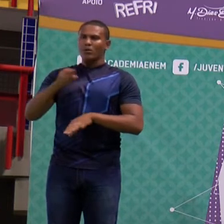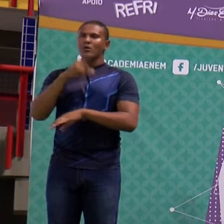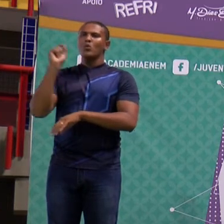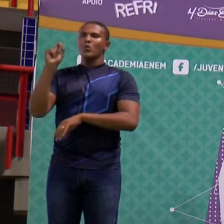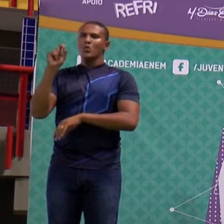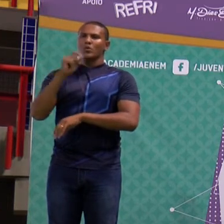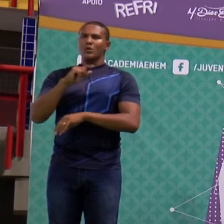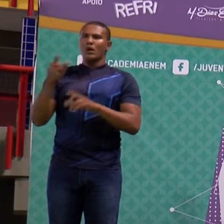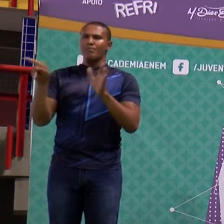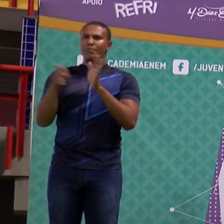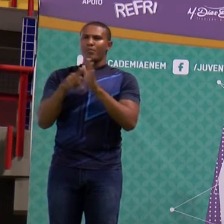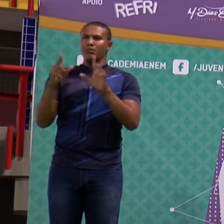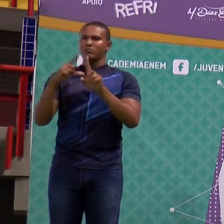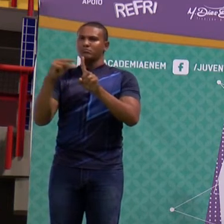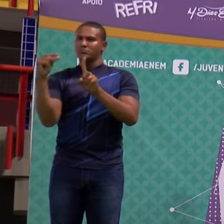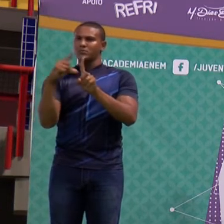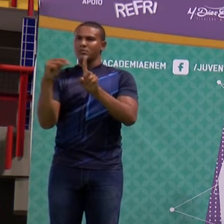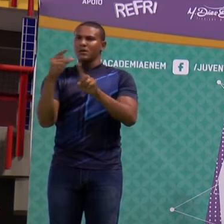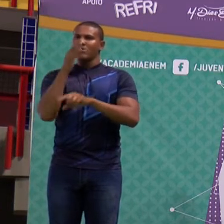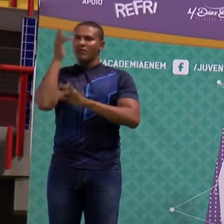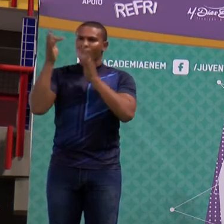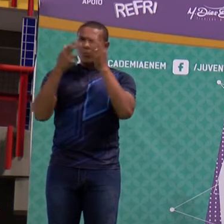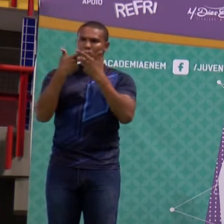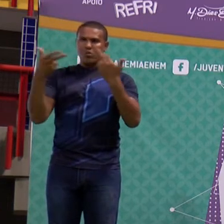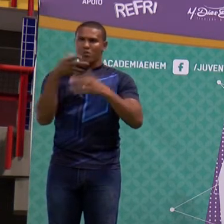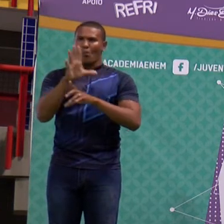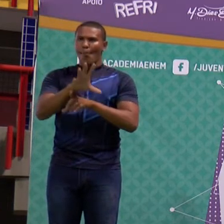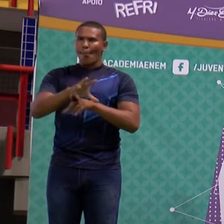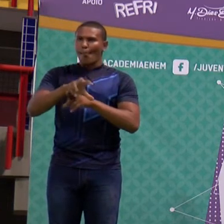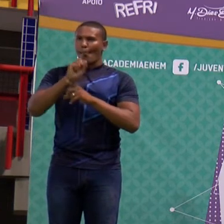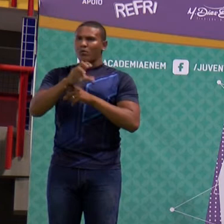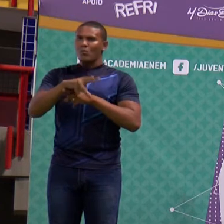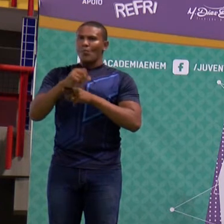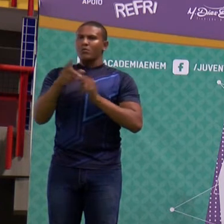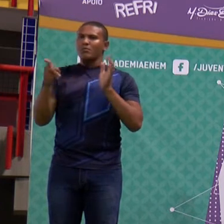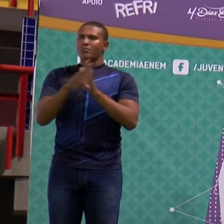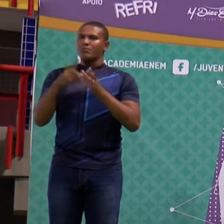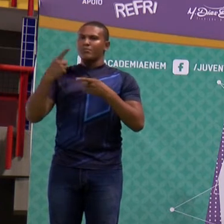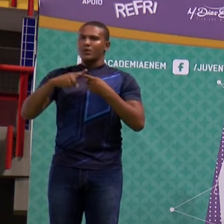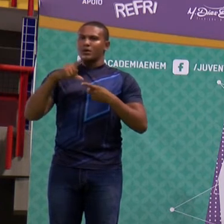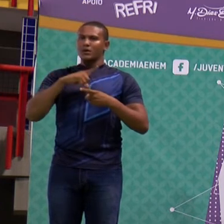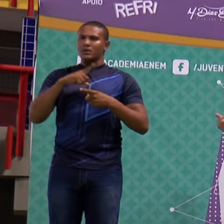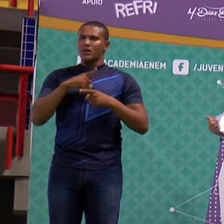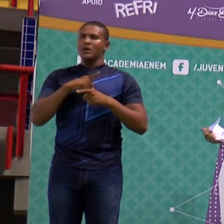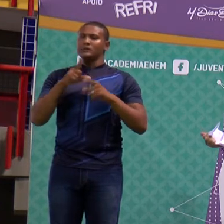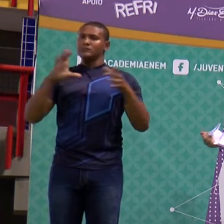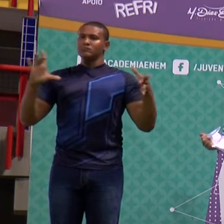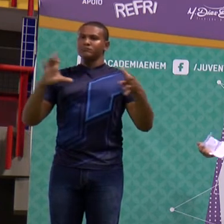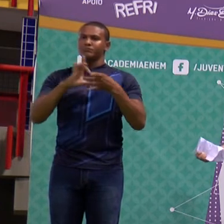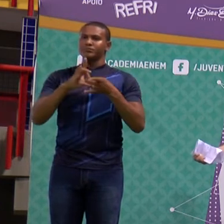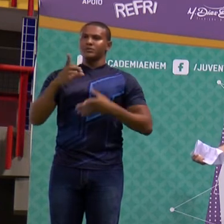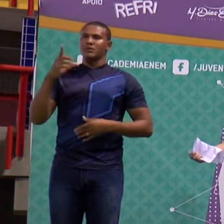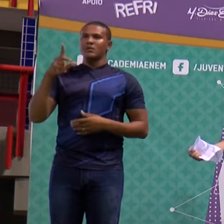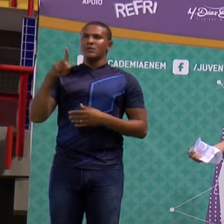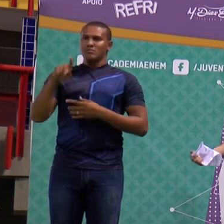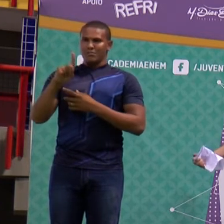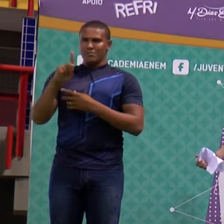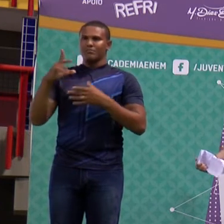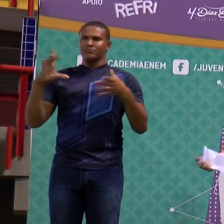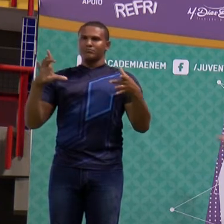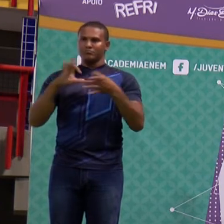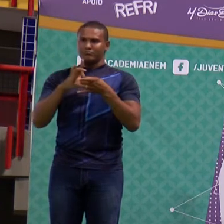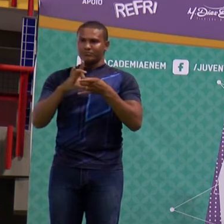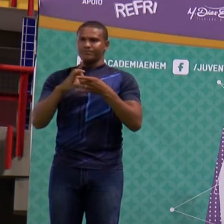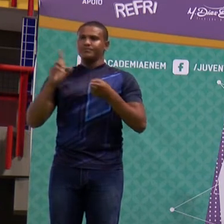plantas. Por quê? Porque ele está na forma aniônica, que ele pode ligar-se com o potássio e, assim, você tem o quê? Uma maximização